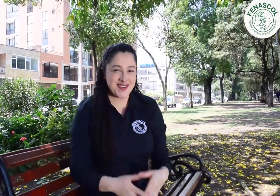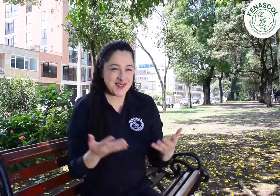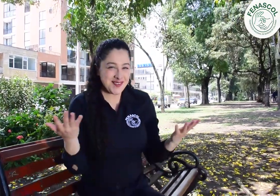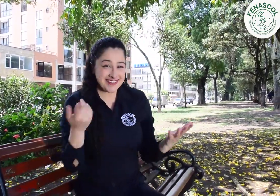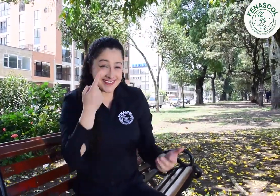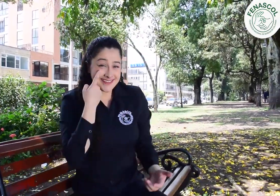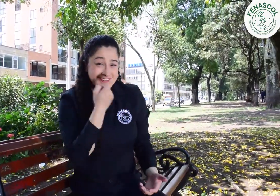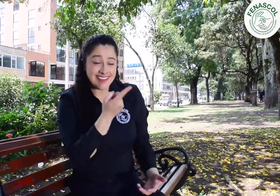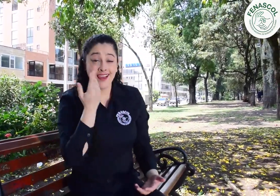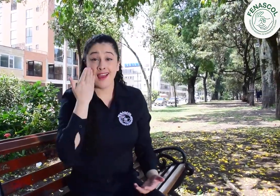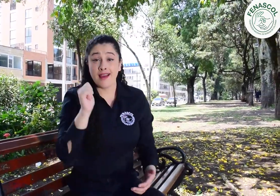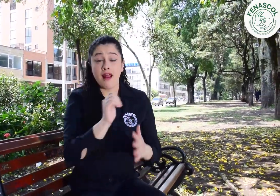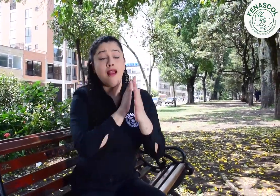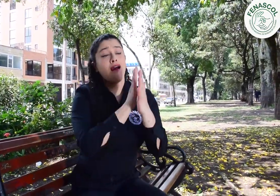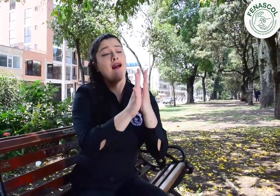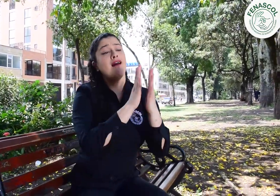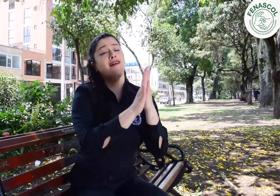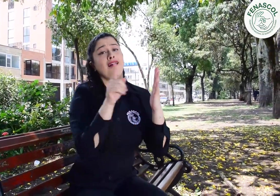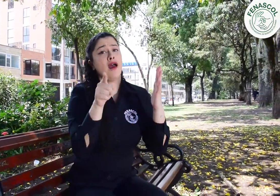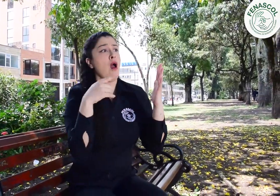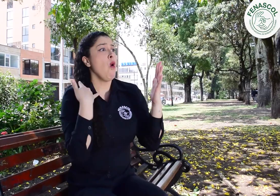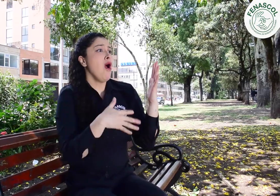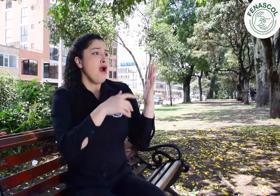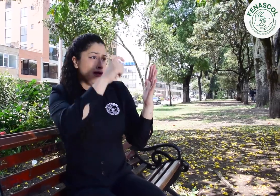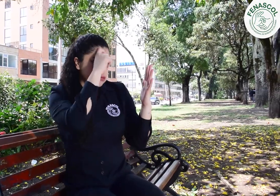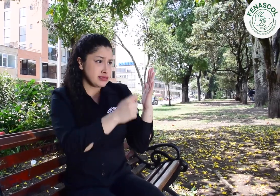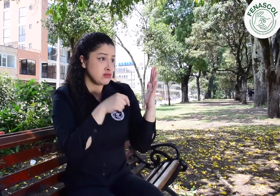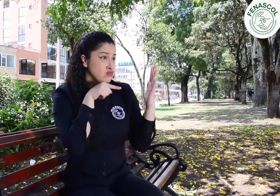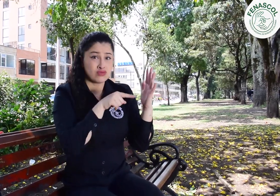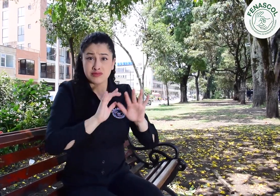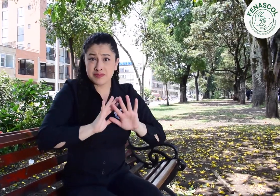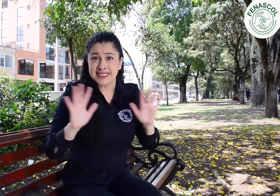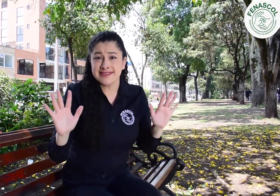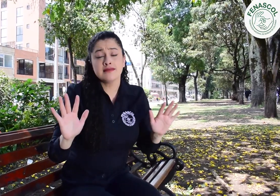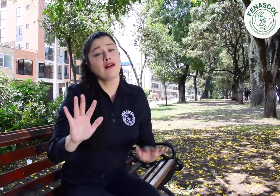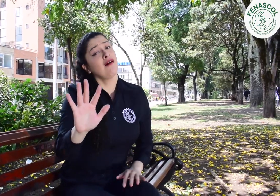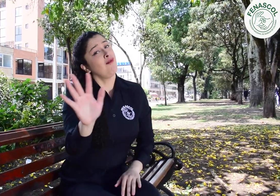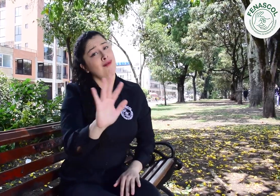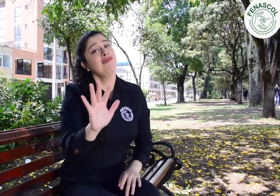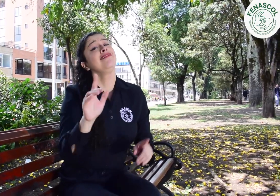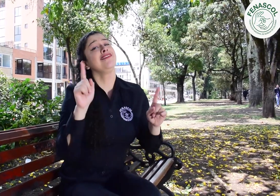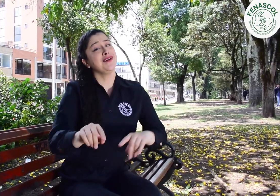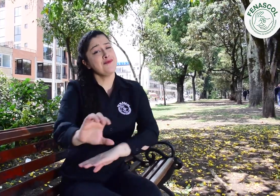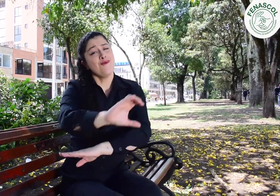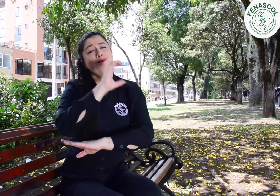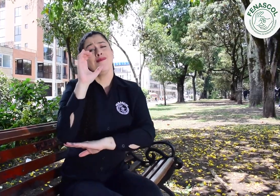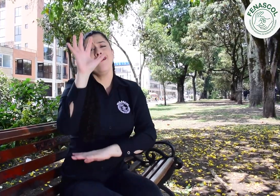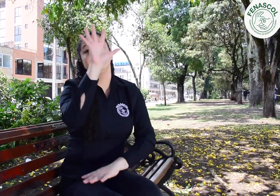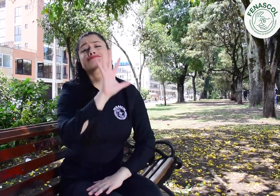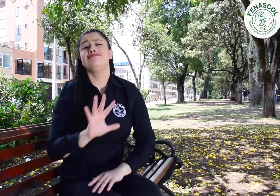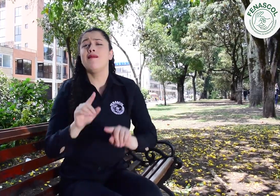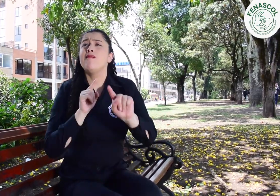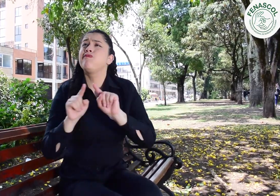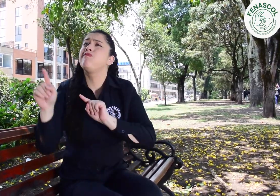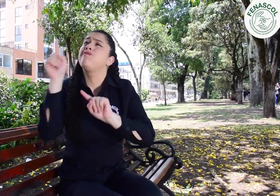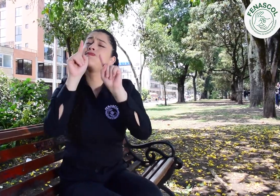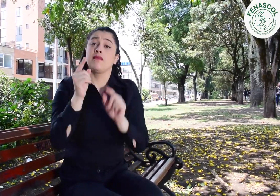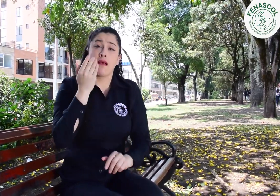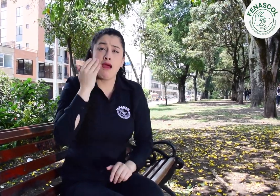Uy, ¿vieron lo que nos contaba esta mujer? Pero no es la única a la que nos quitamos el sombrero. Alrededor de Colombia existen varias